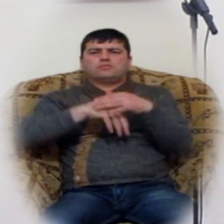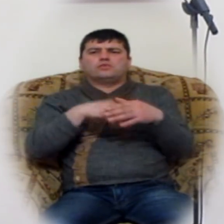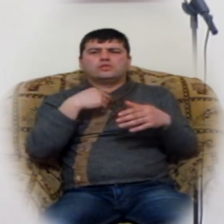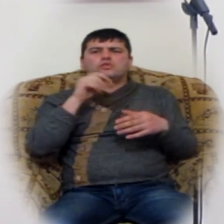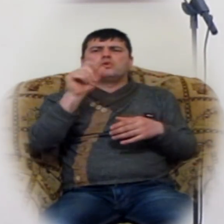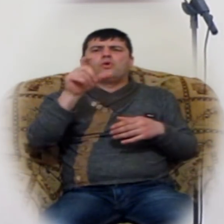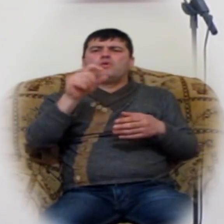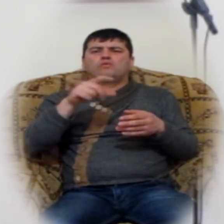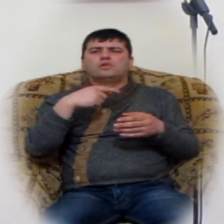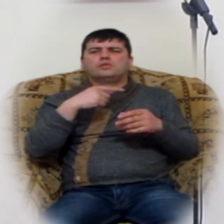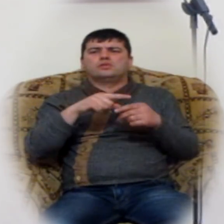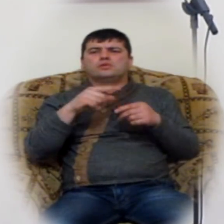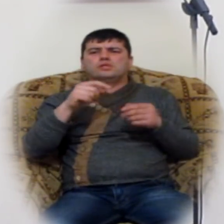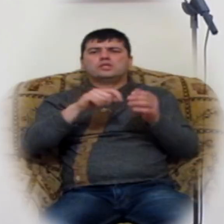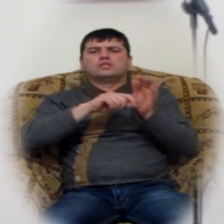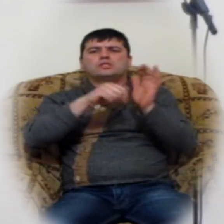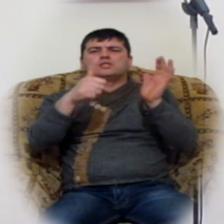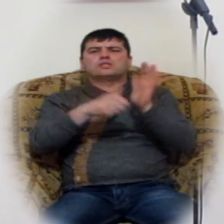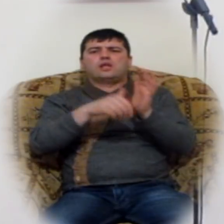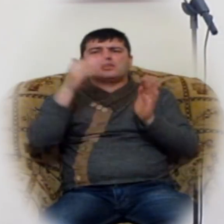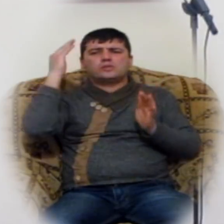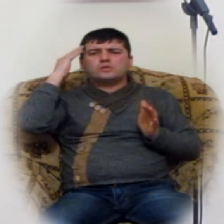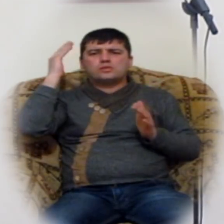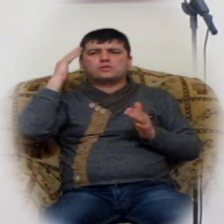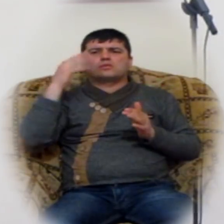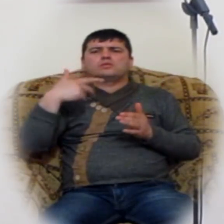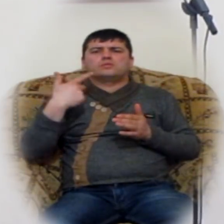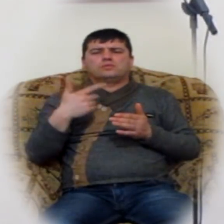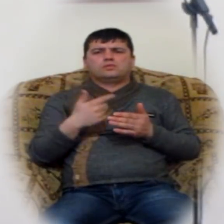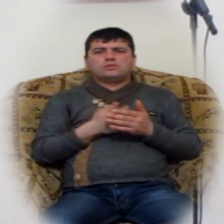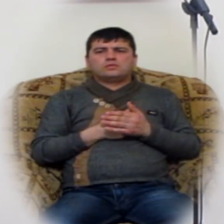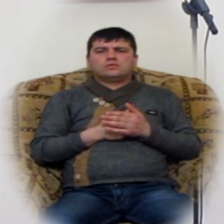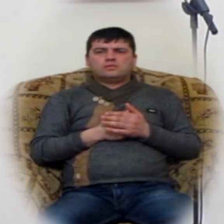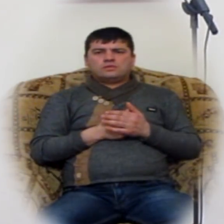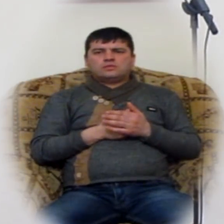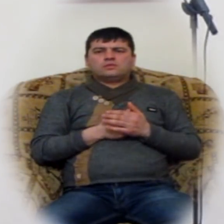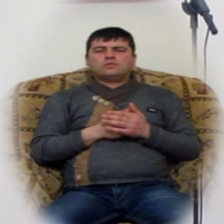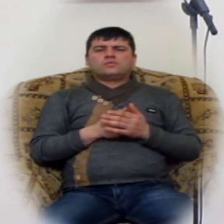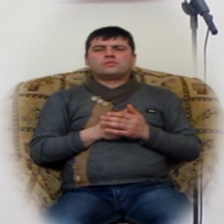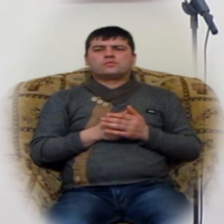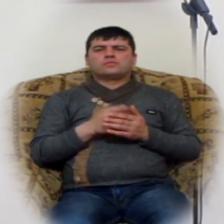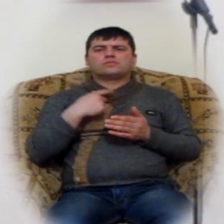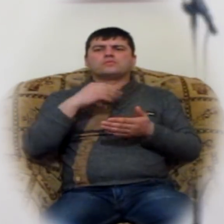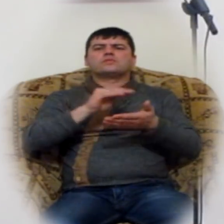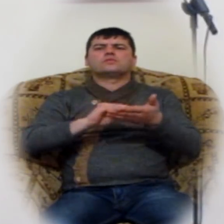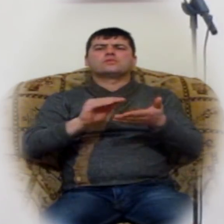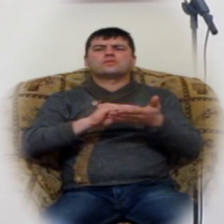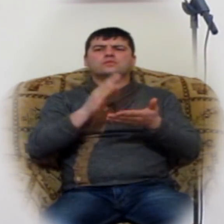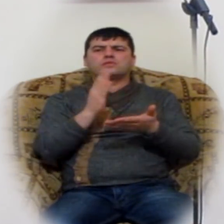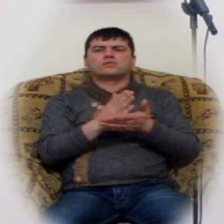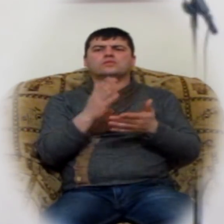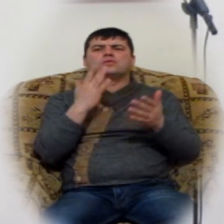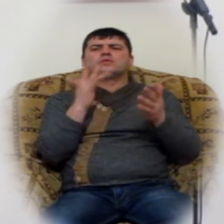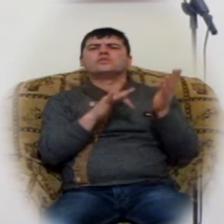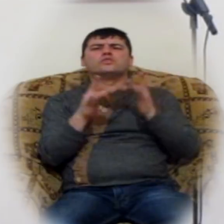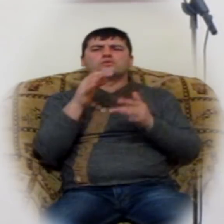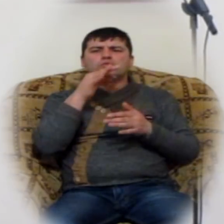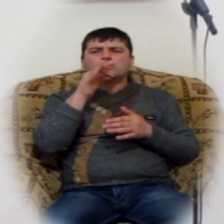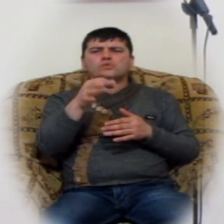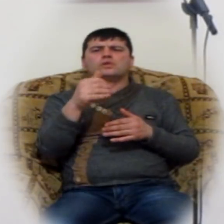սի ավետարանի մեջ 163 կլխի մեջ։ Հետևյար խոսկերն է գրված, որ տեր Հիսուս ասում է, լավ է, որ ե